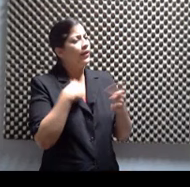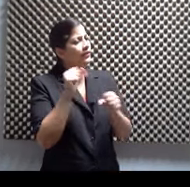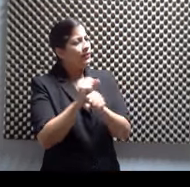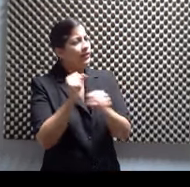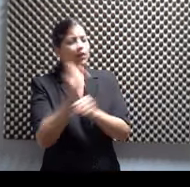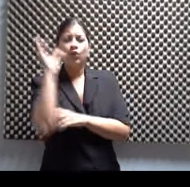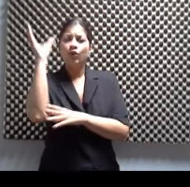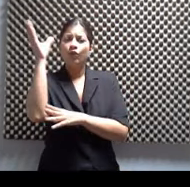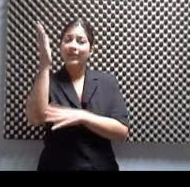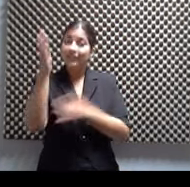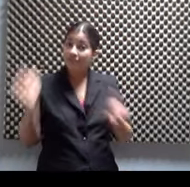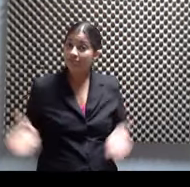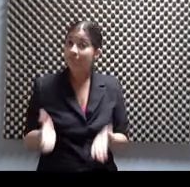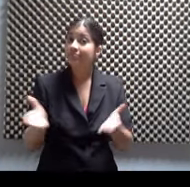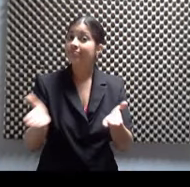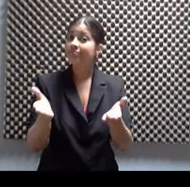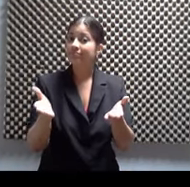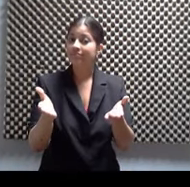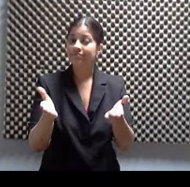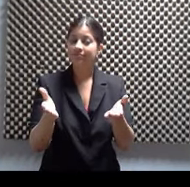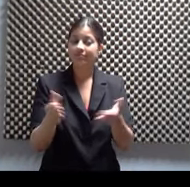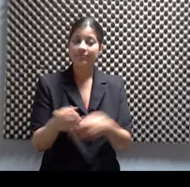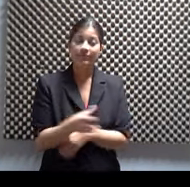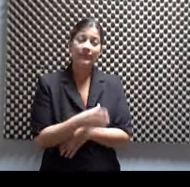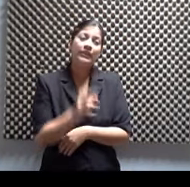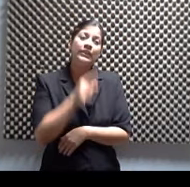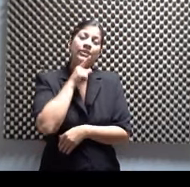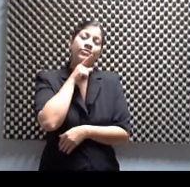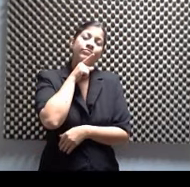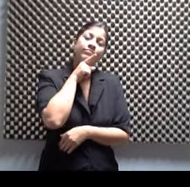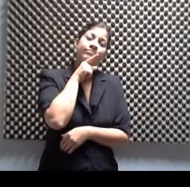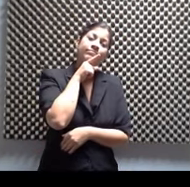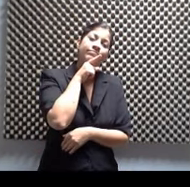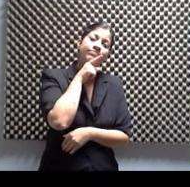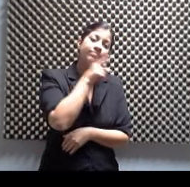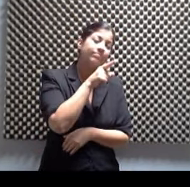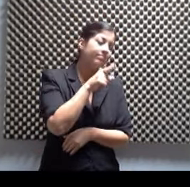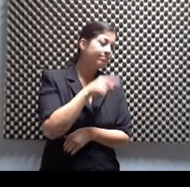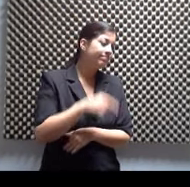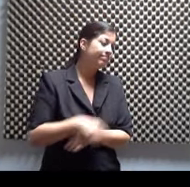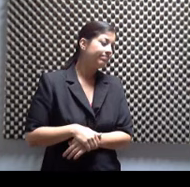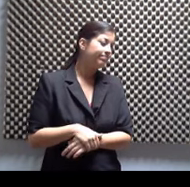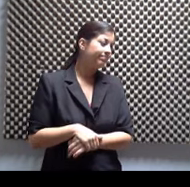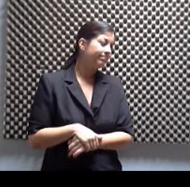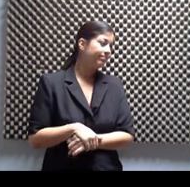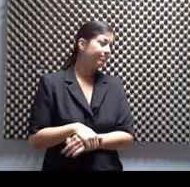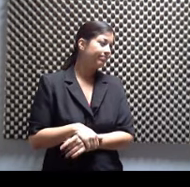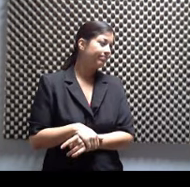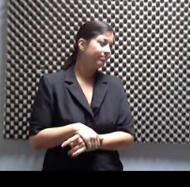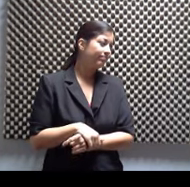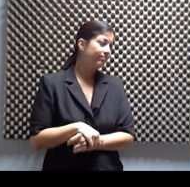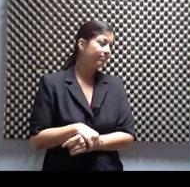motivación. Ajá. Y realmente lo que tiene que ver es con mi vivencia personal,